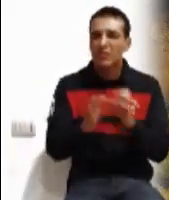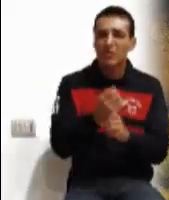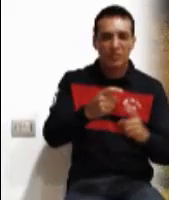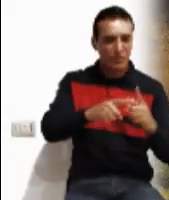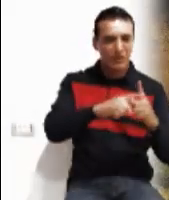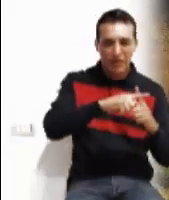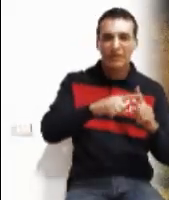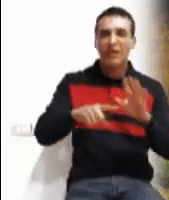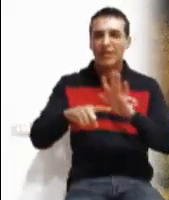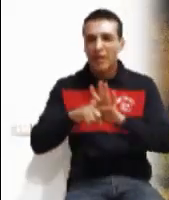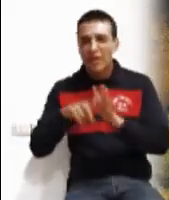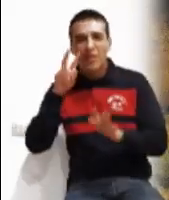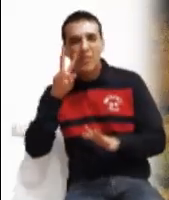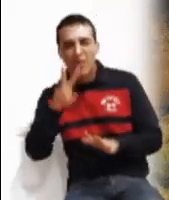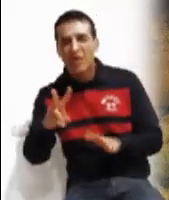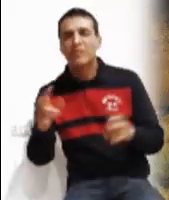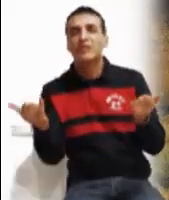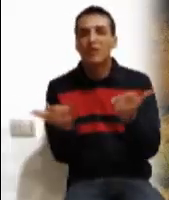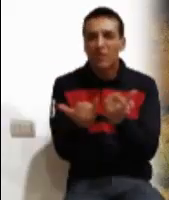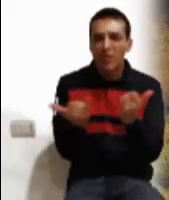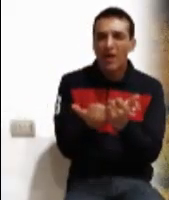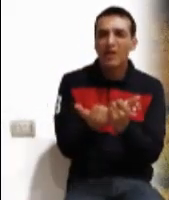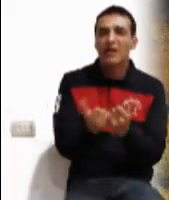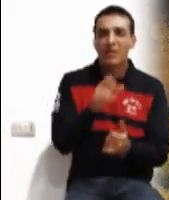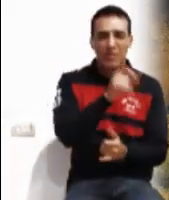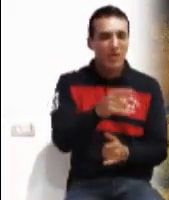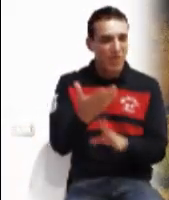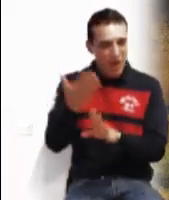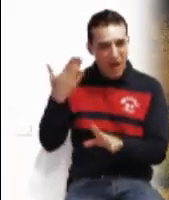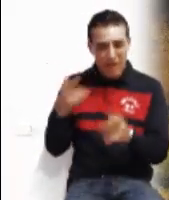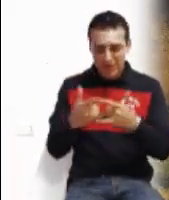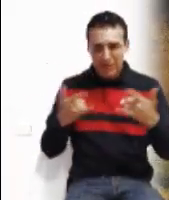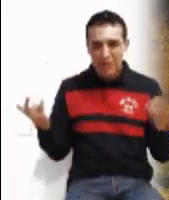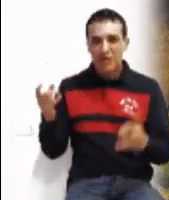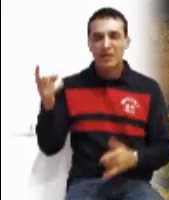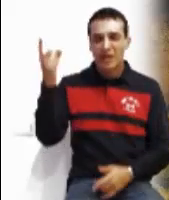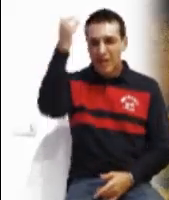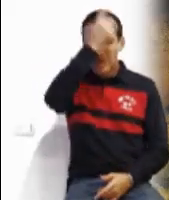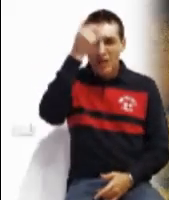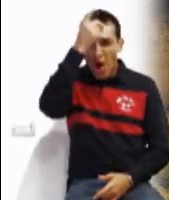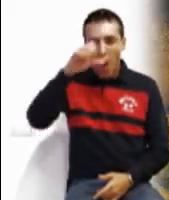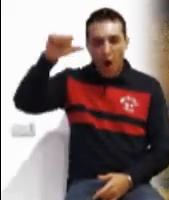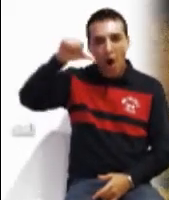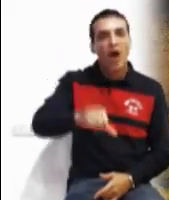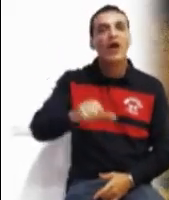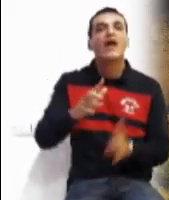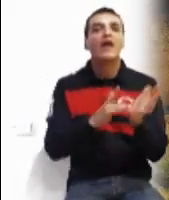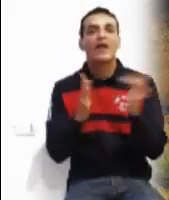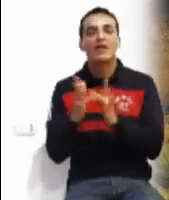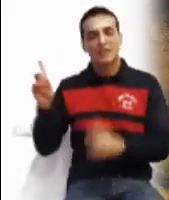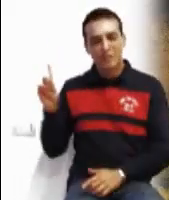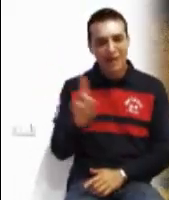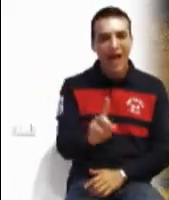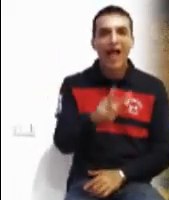Pero al igual que a los discípulos Hoy Cristo se nos acerca Nos